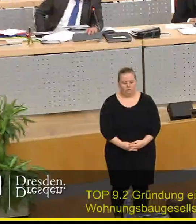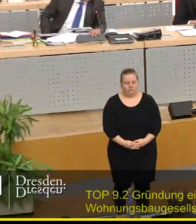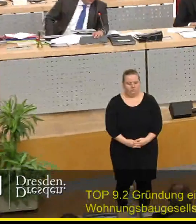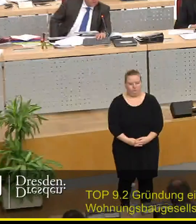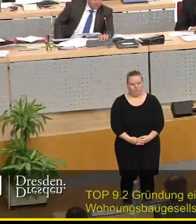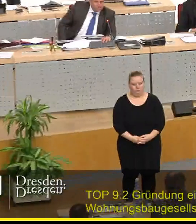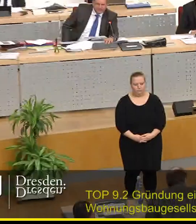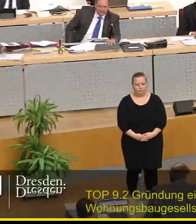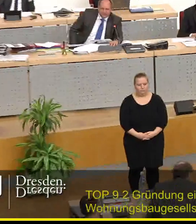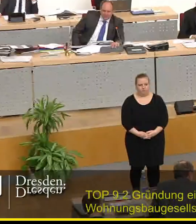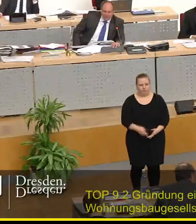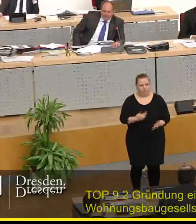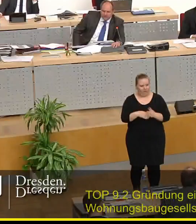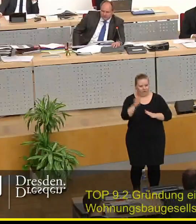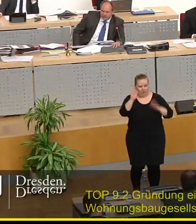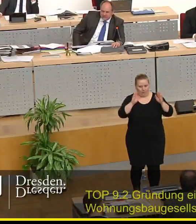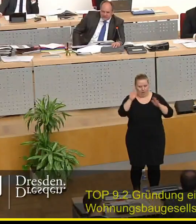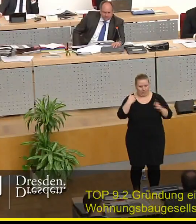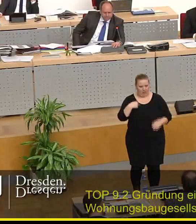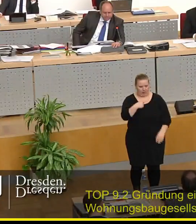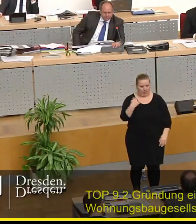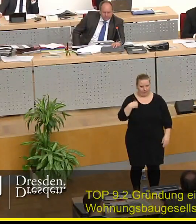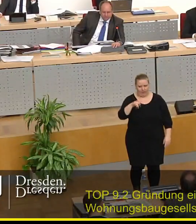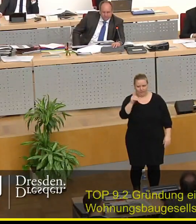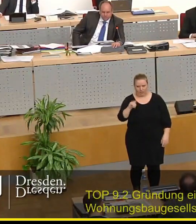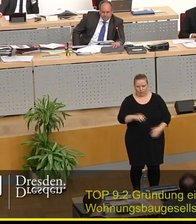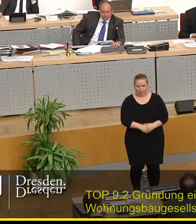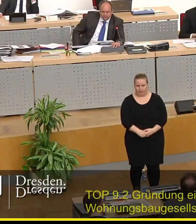So, jetzt habe ich weitere Wortmeldungen. Herr Kielke und dann Herr Zastrow.